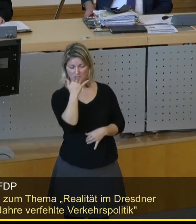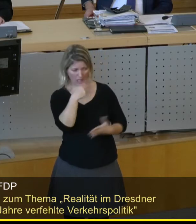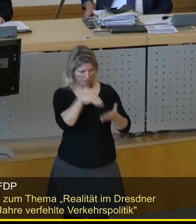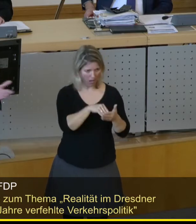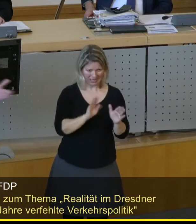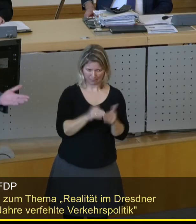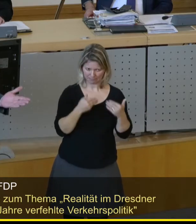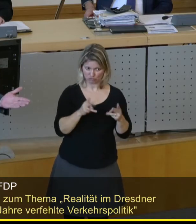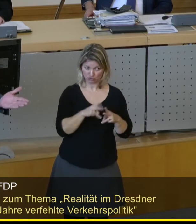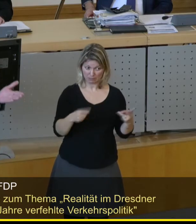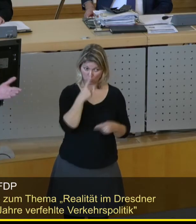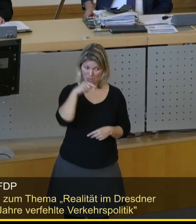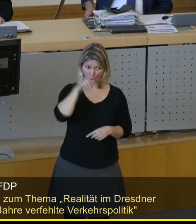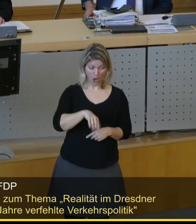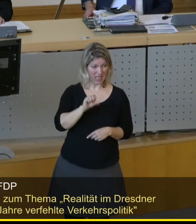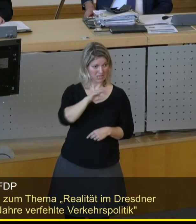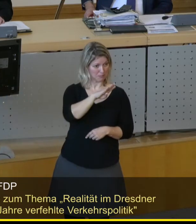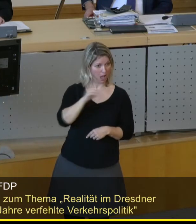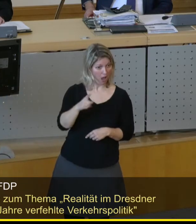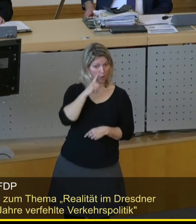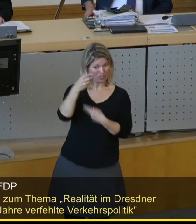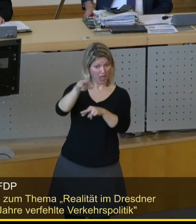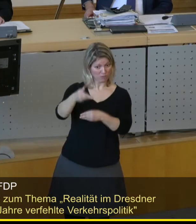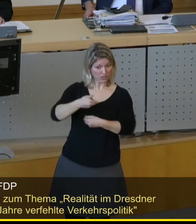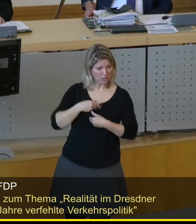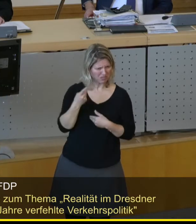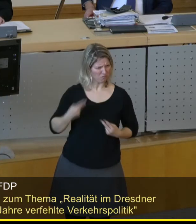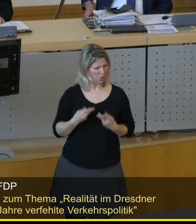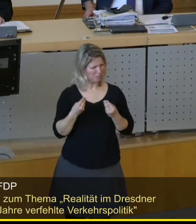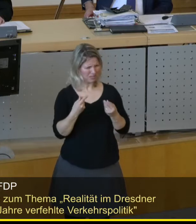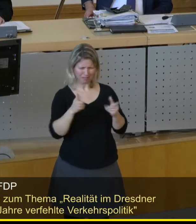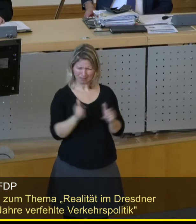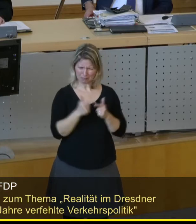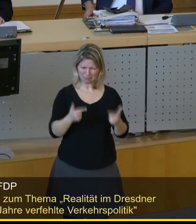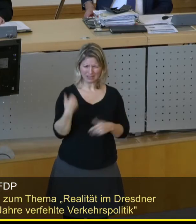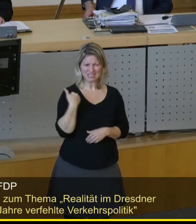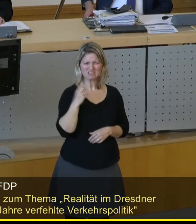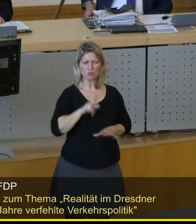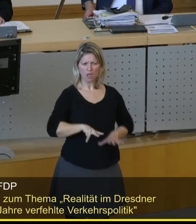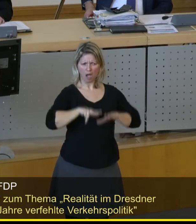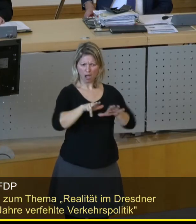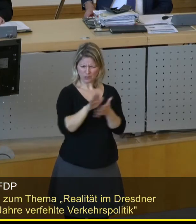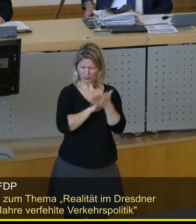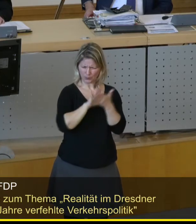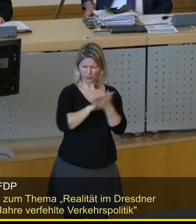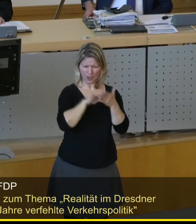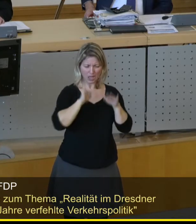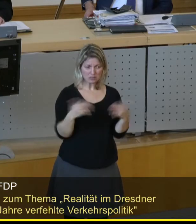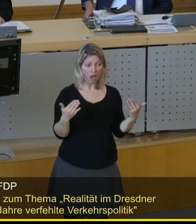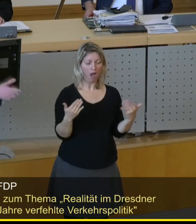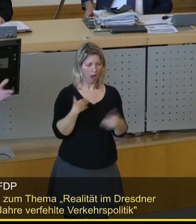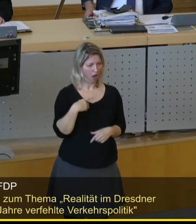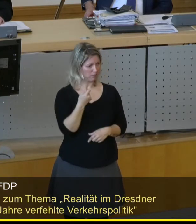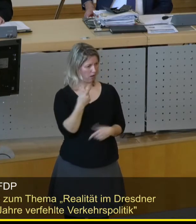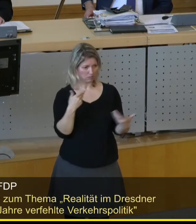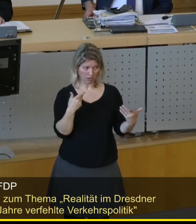Hätten wir heute Antwort vom SMWA, können Sie nachlesen. Es gibt keine Fördermittel, es hätte 2018 keine gegeben. Wir wären auf dem Geld sicher geblieben.